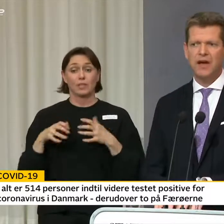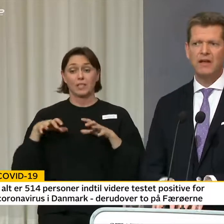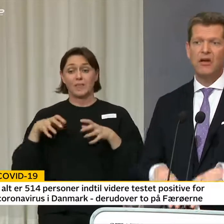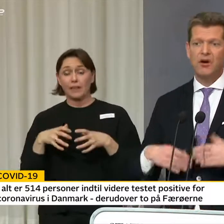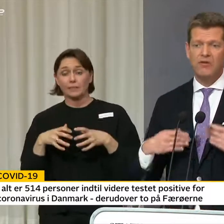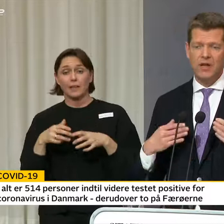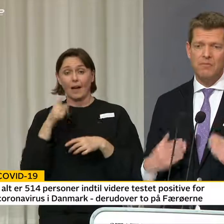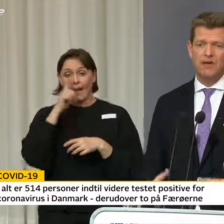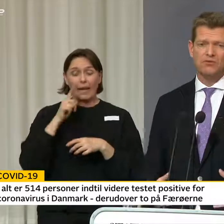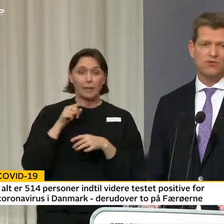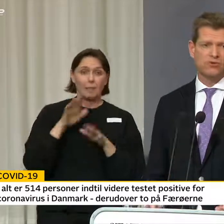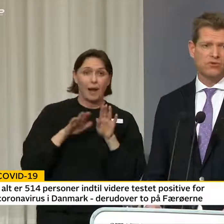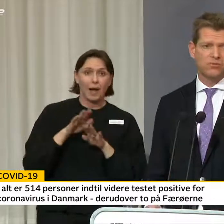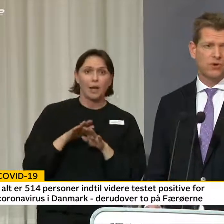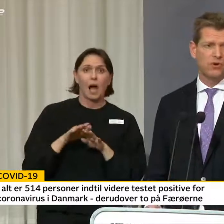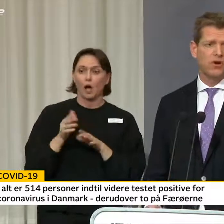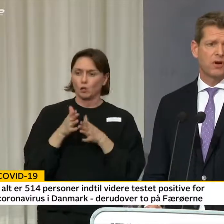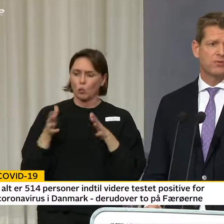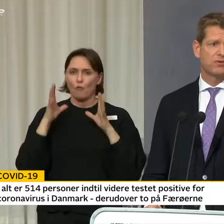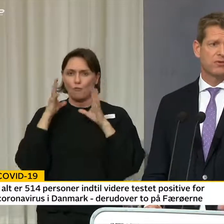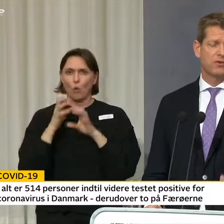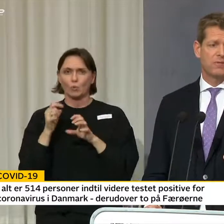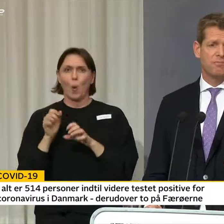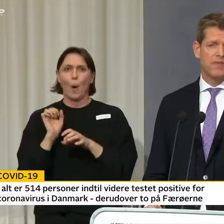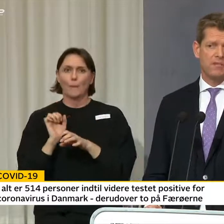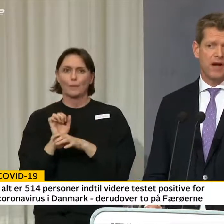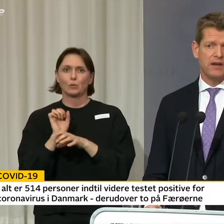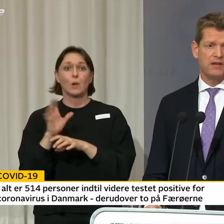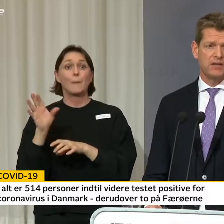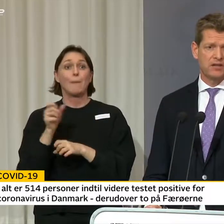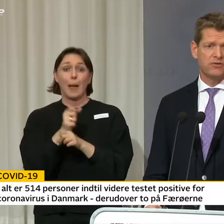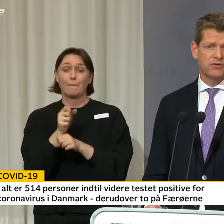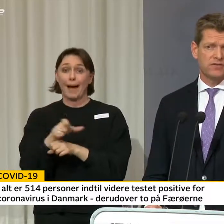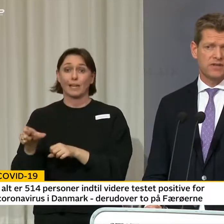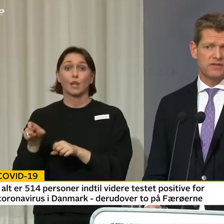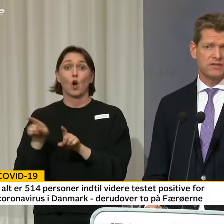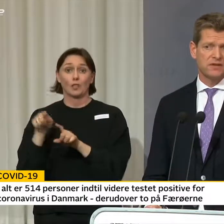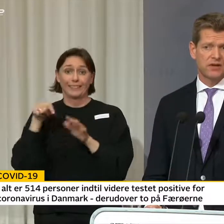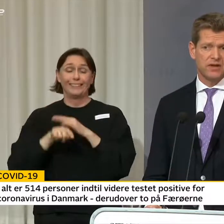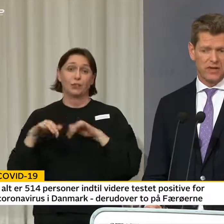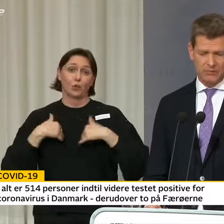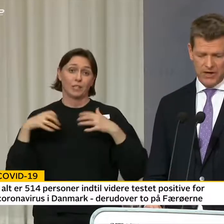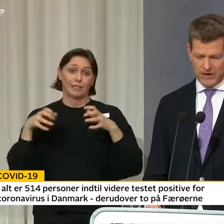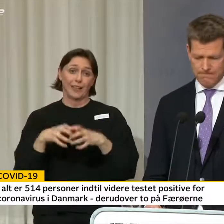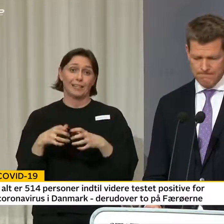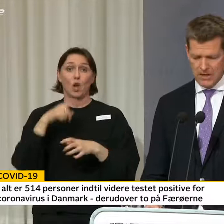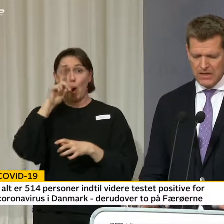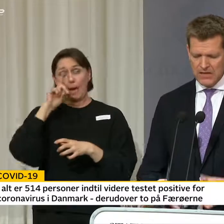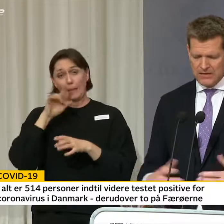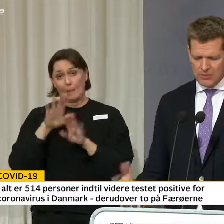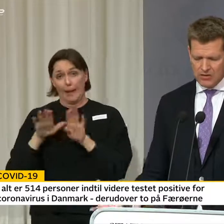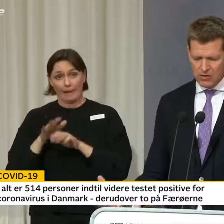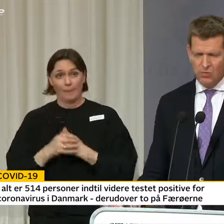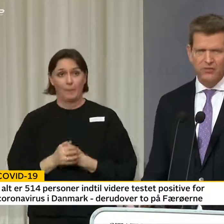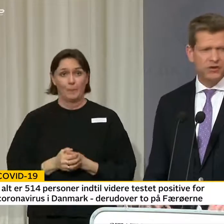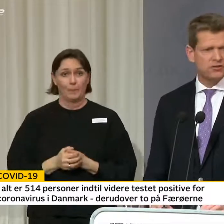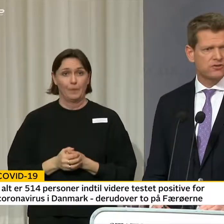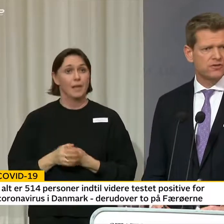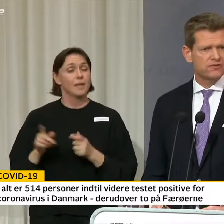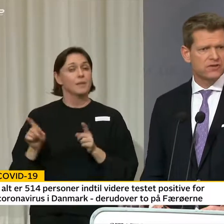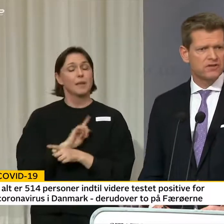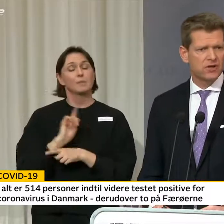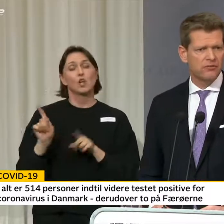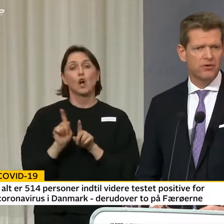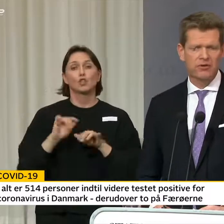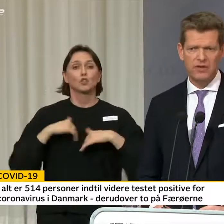ældreplejen, og vil have et meget stort fokus på at beskytte medarbejderne i sundhedsvæsenet og i ældreplejen. Samtidig så åbner vi også